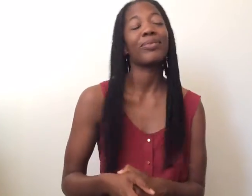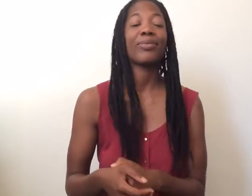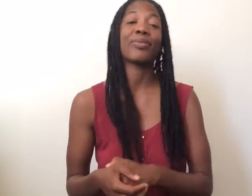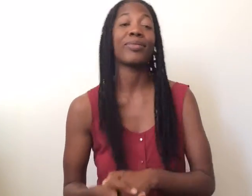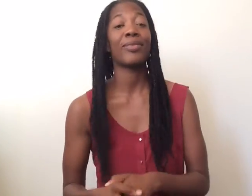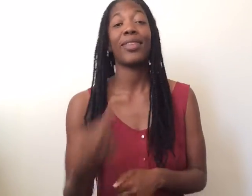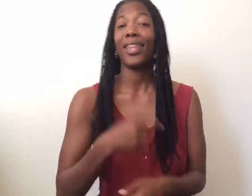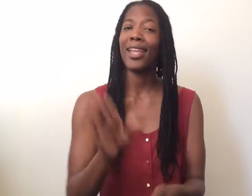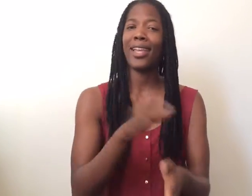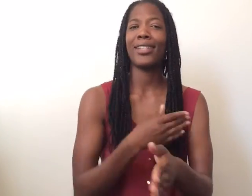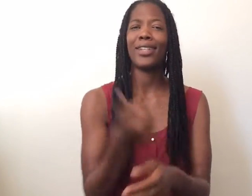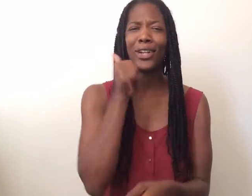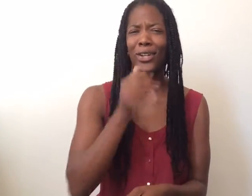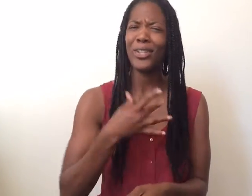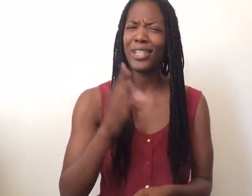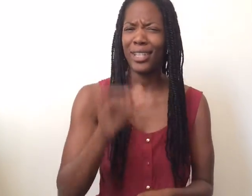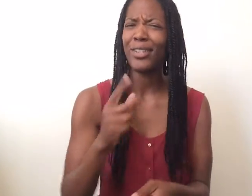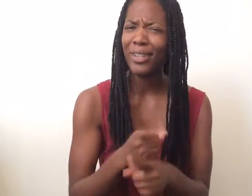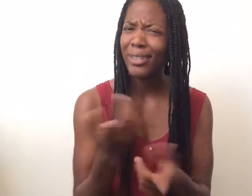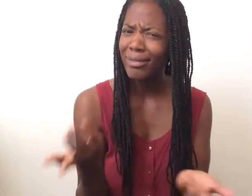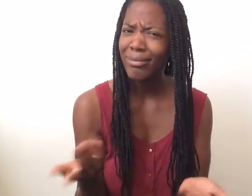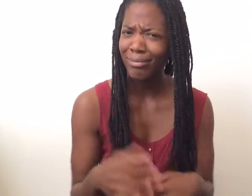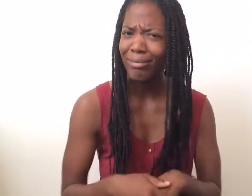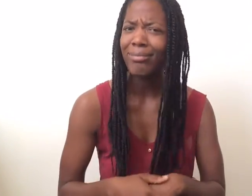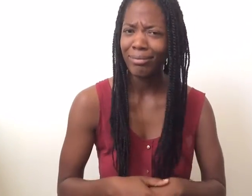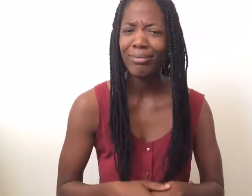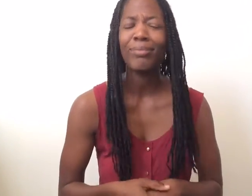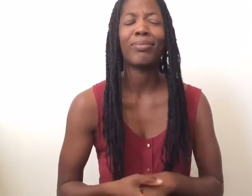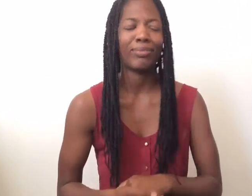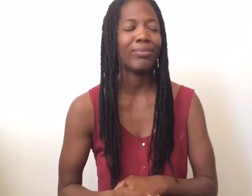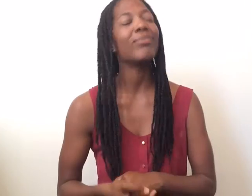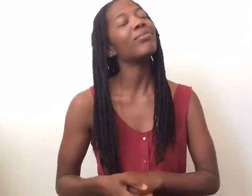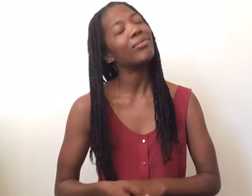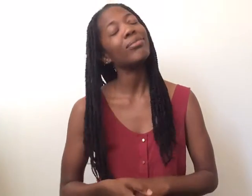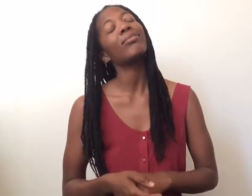Te estoy cantando Te